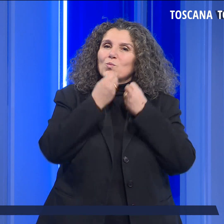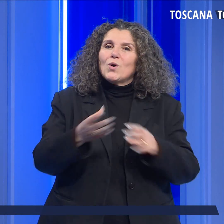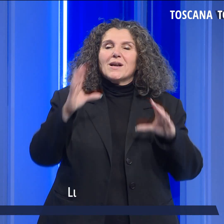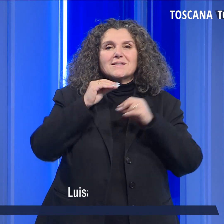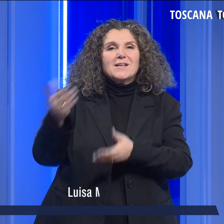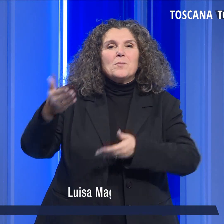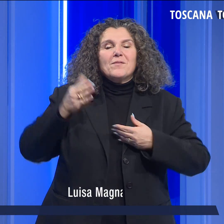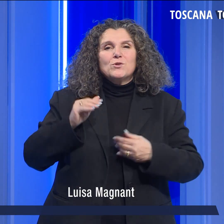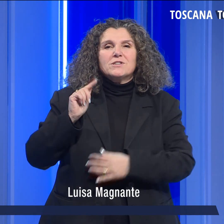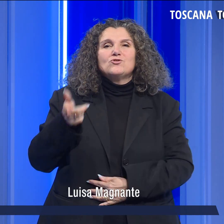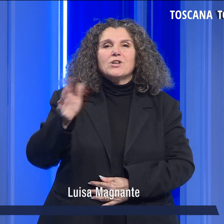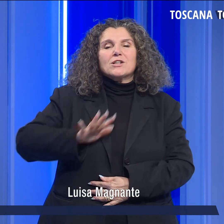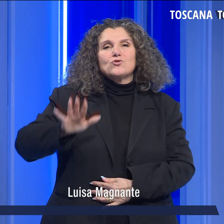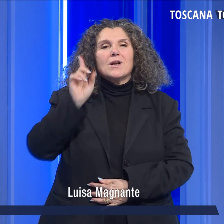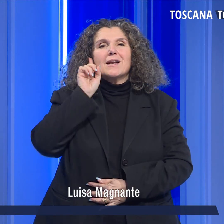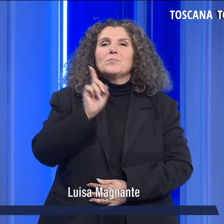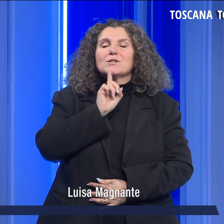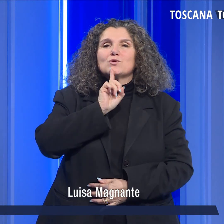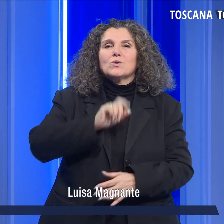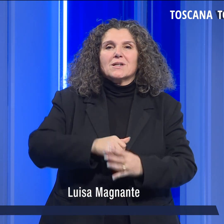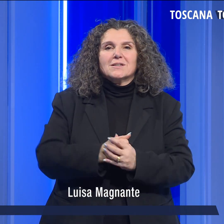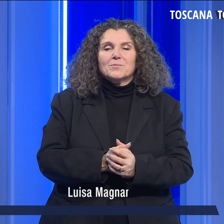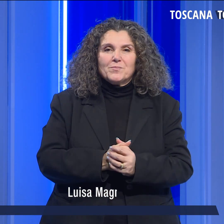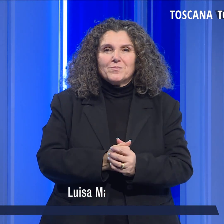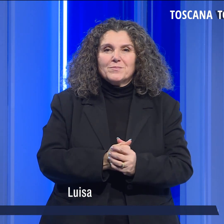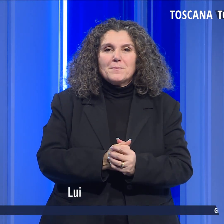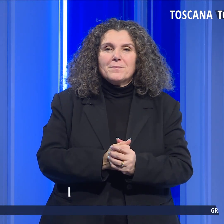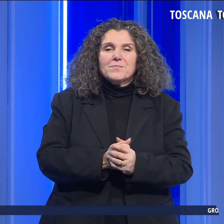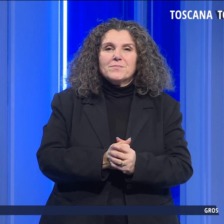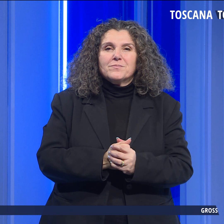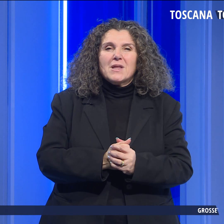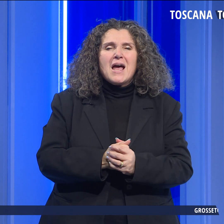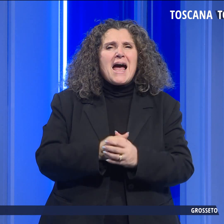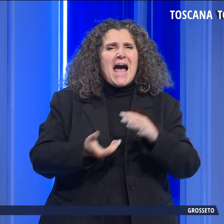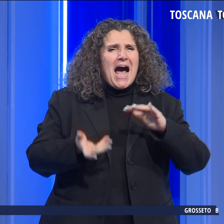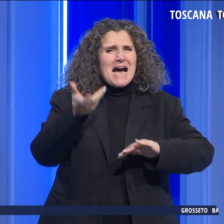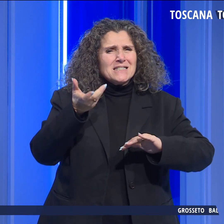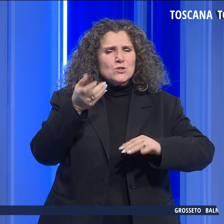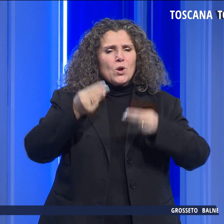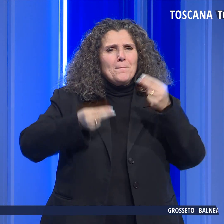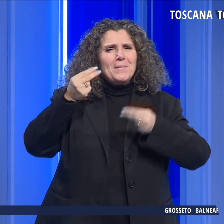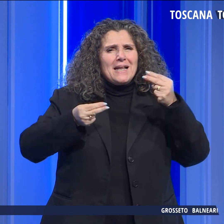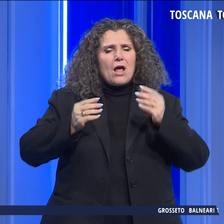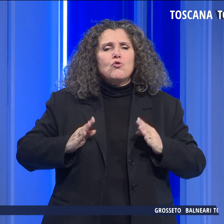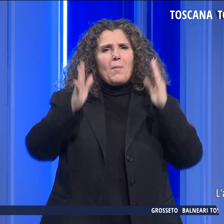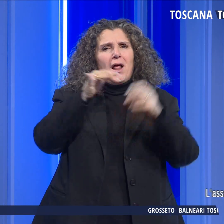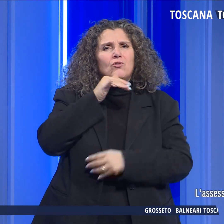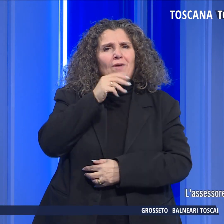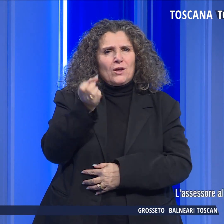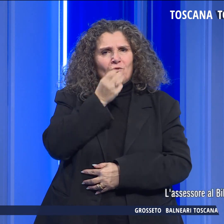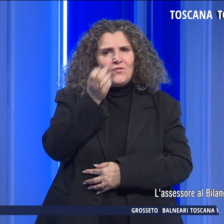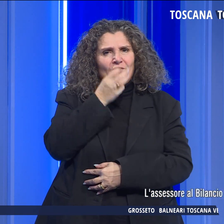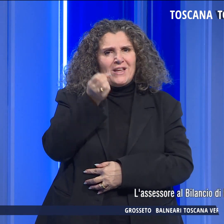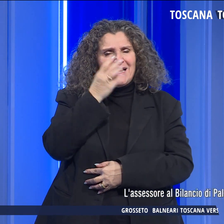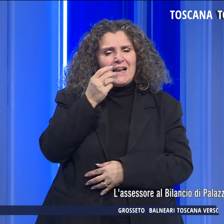Buonasera a tutti dal telegiornale regionale per i sordi. L'assessore al bilancio di Palazzo Vecchio a Firenze,